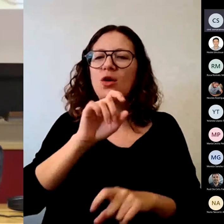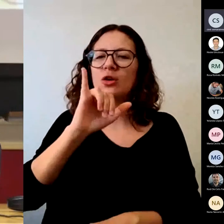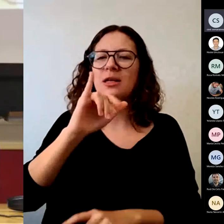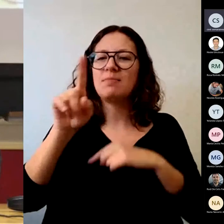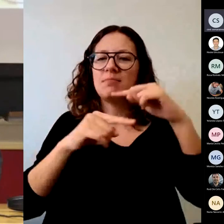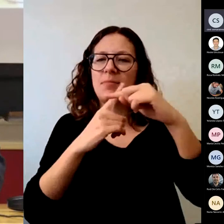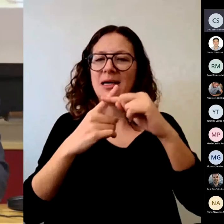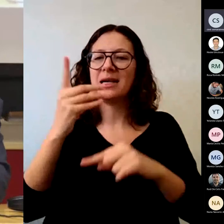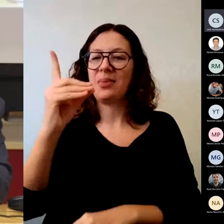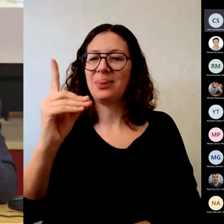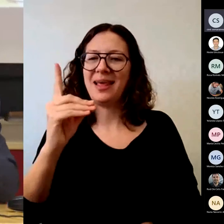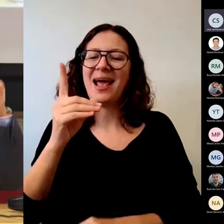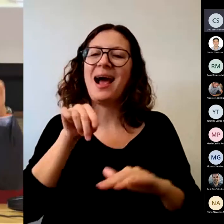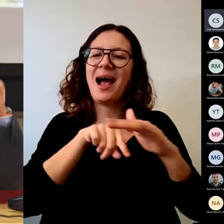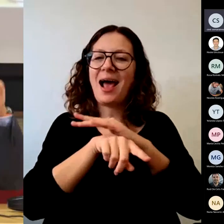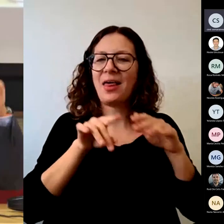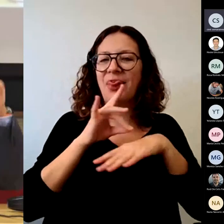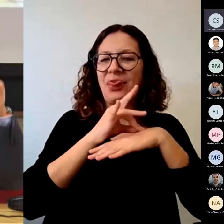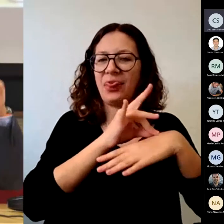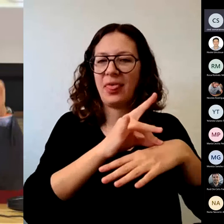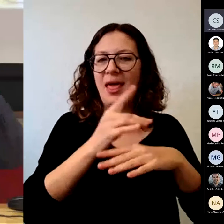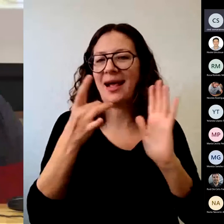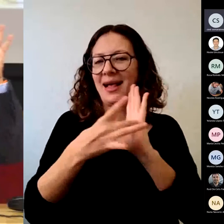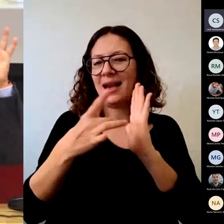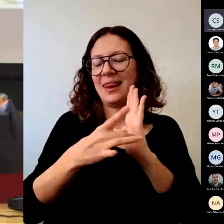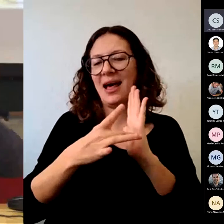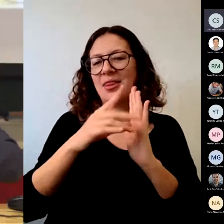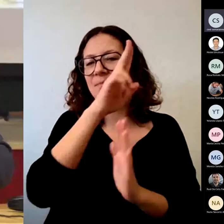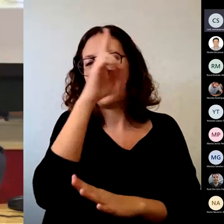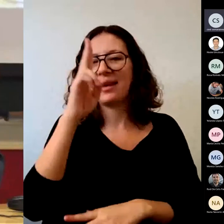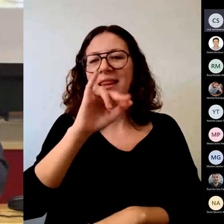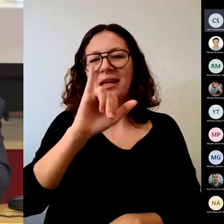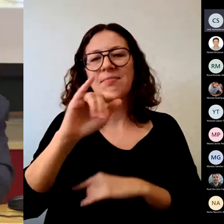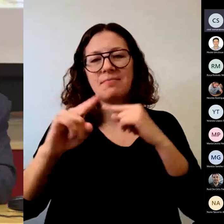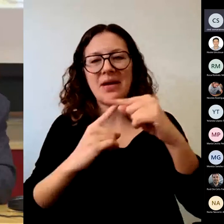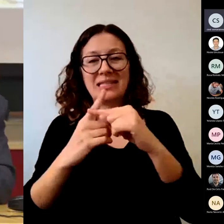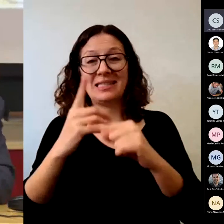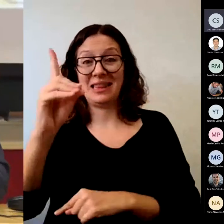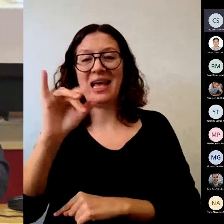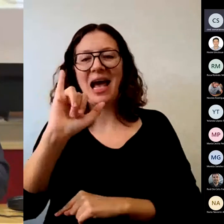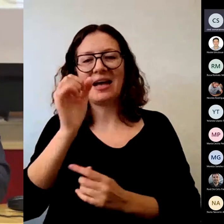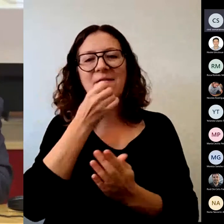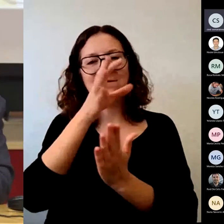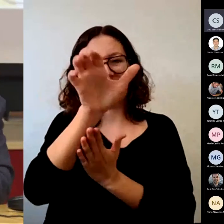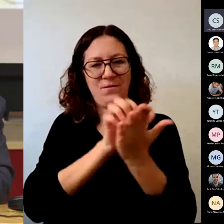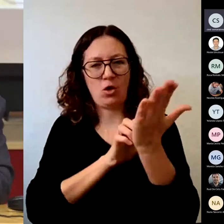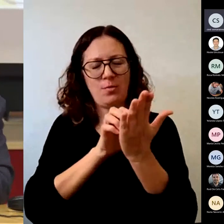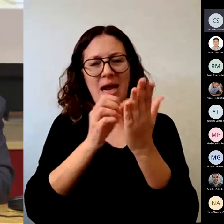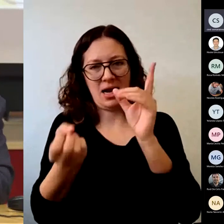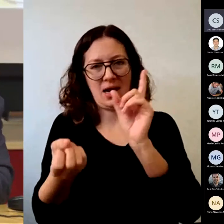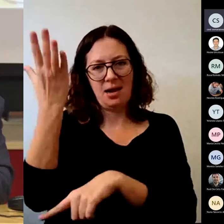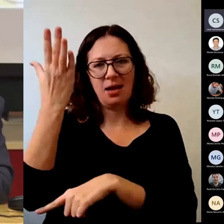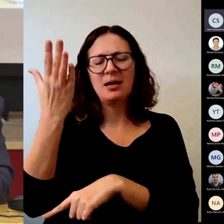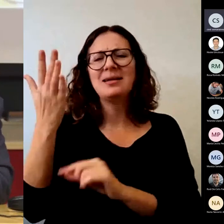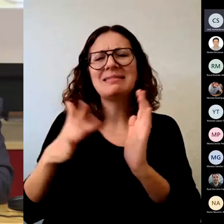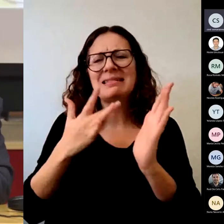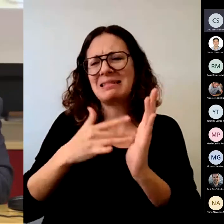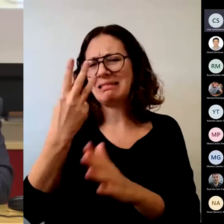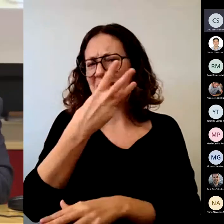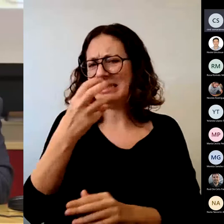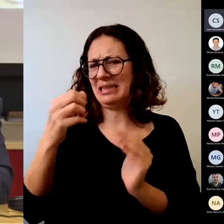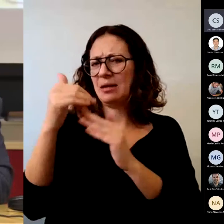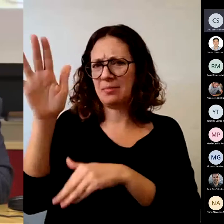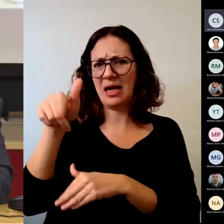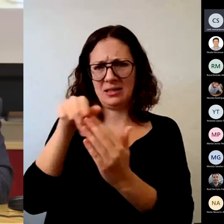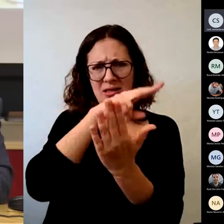Calidad de Madrid más D, ahí tenéis un informe resumido y el grande que tiene casi 300 hojas, preguntábamos por la